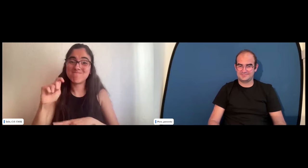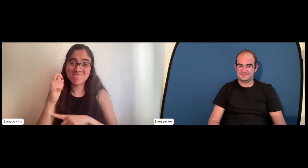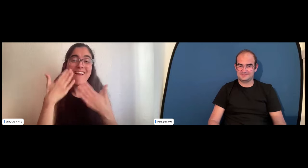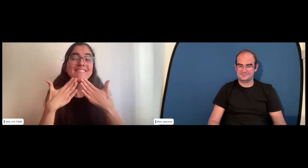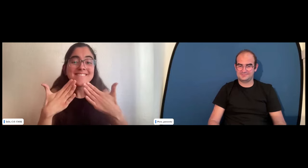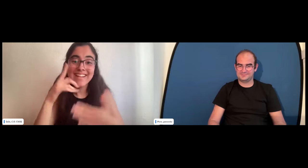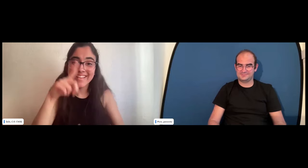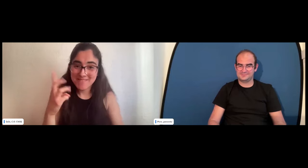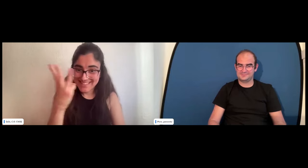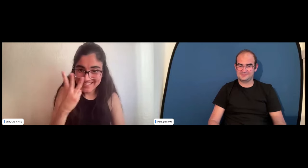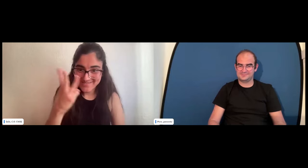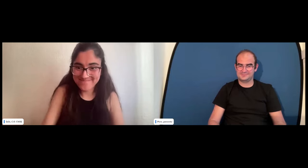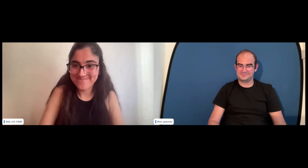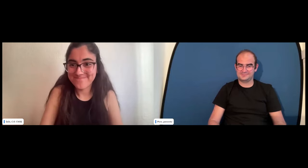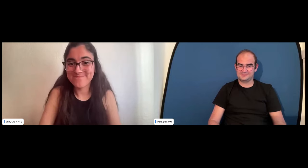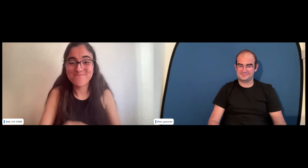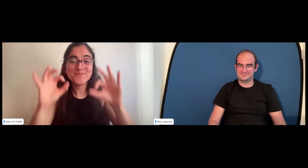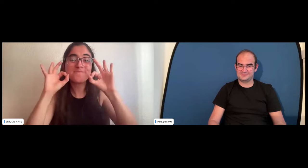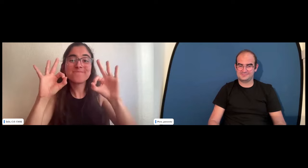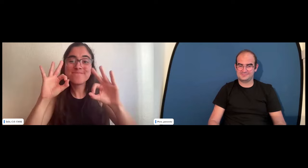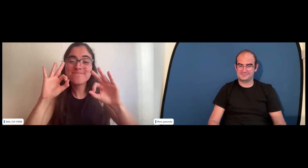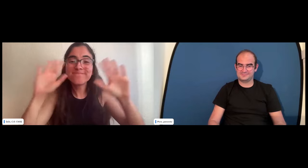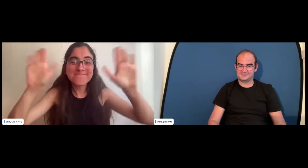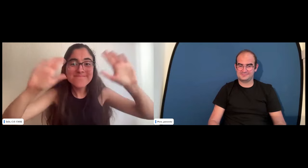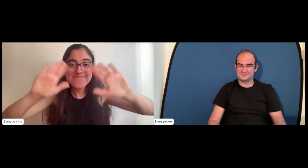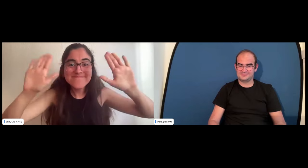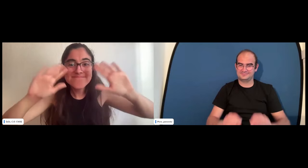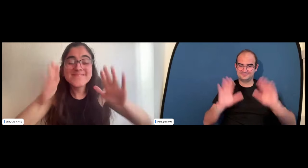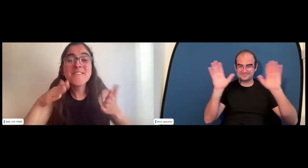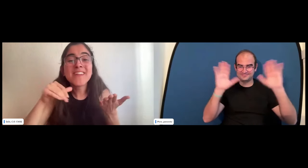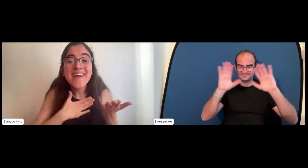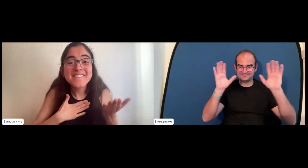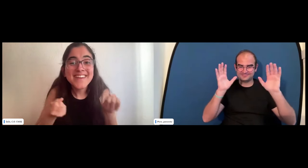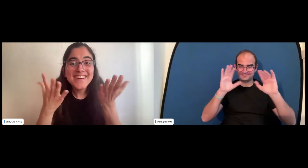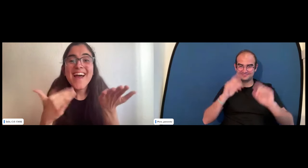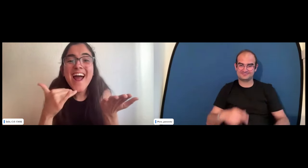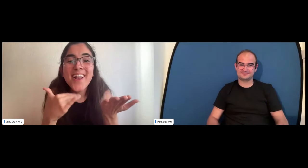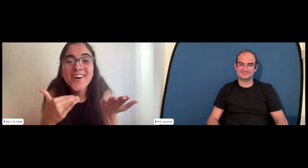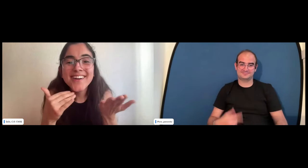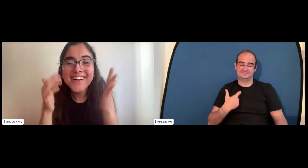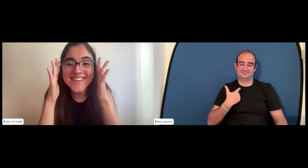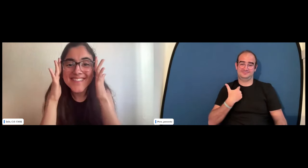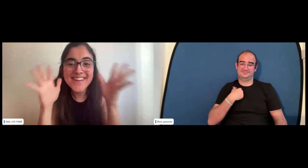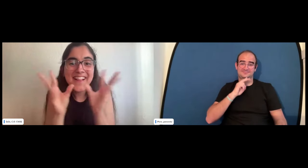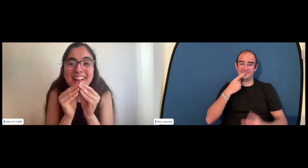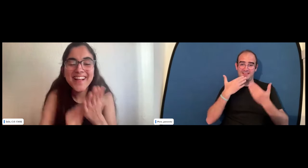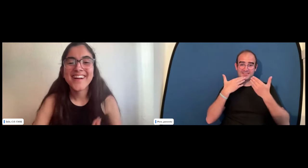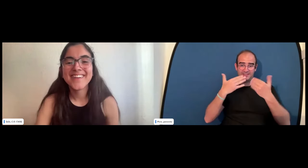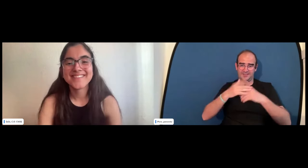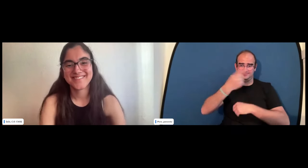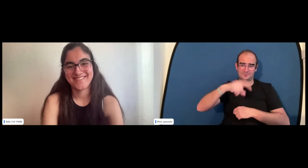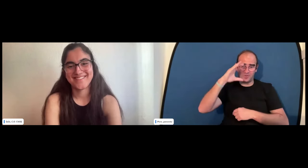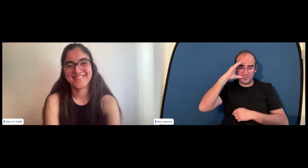intérpretes que han estado interpretando así que muchísimas gracias también a ellas tres y nada más nos vemos Pere ¿quieres decir algo